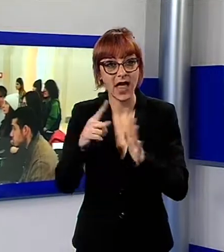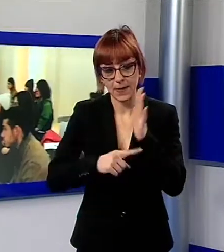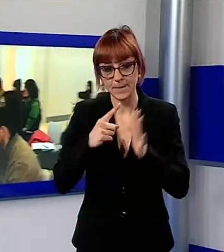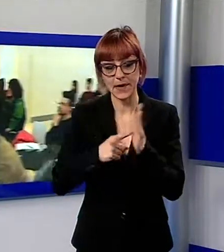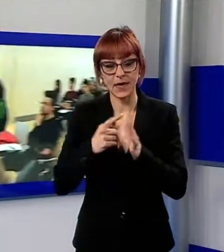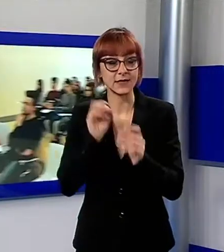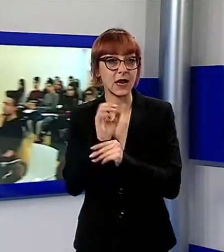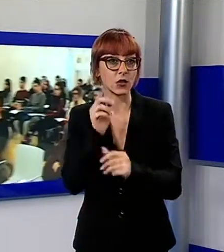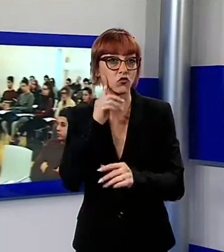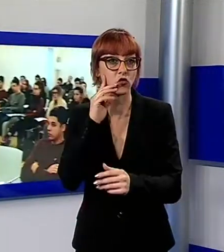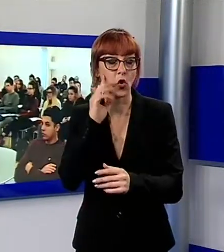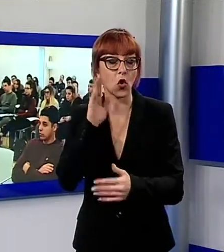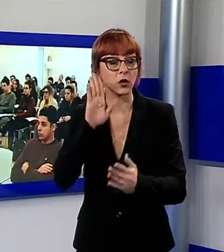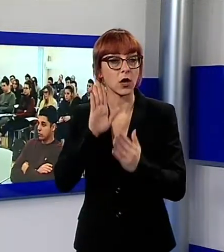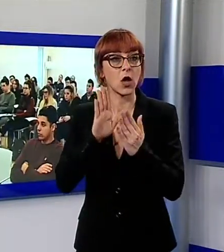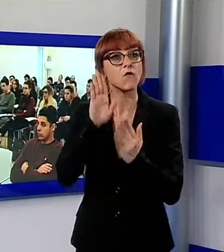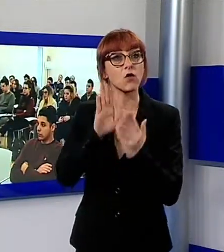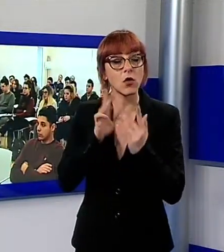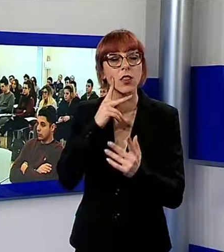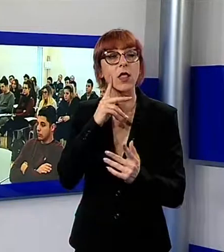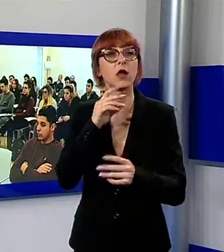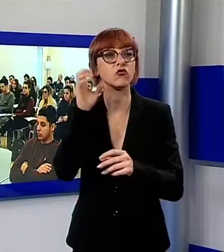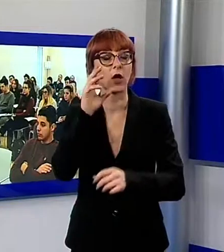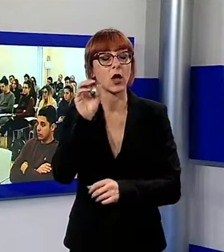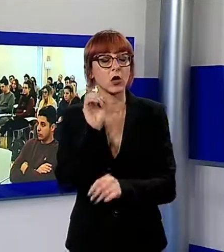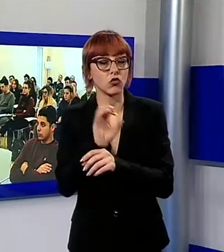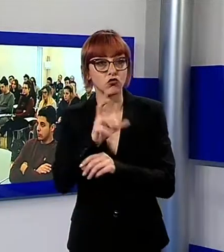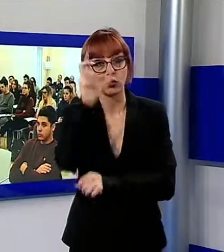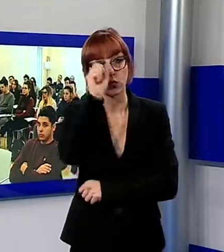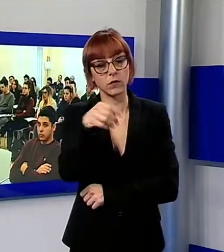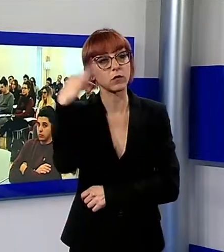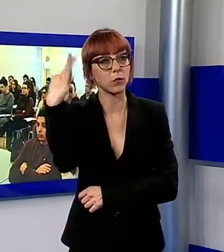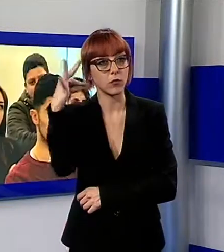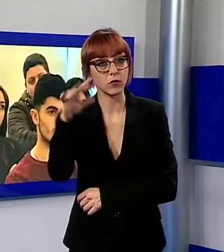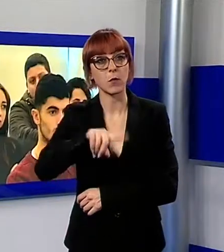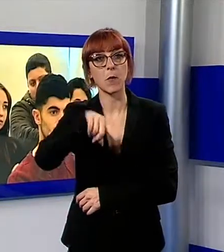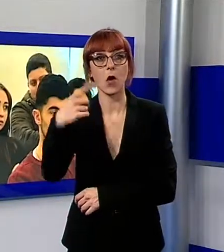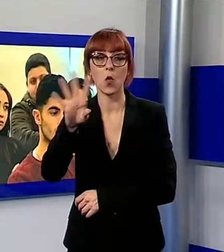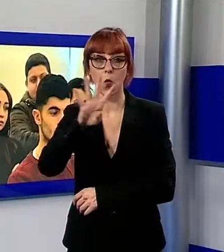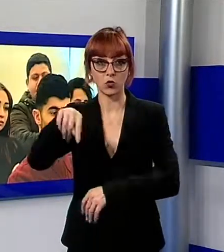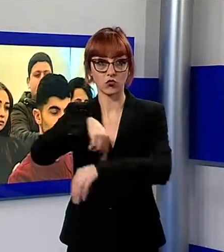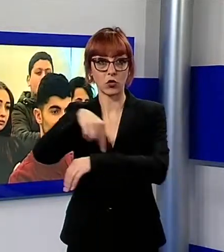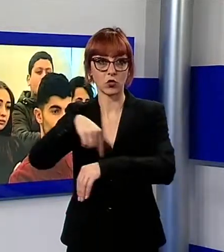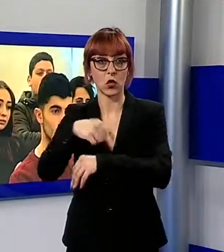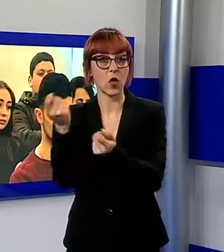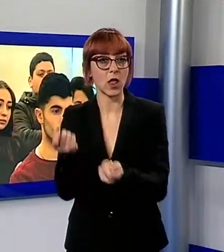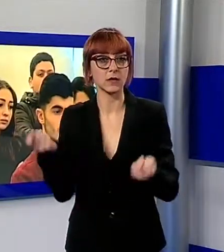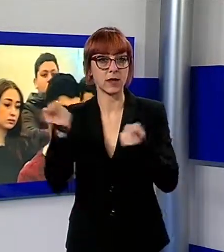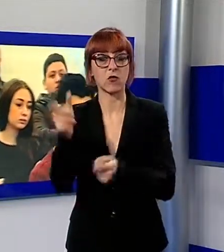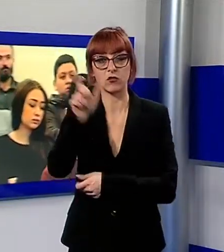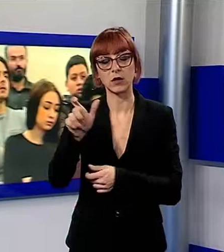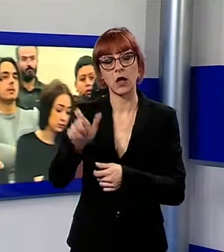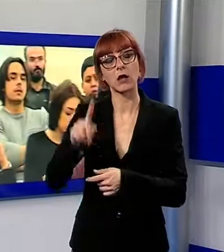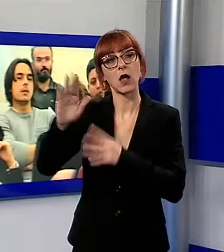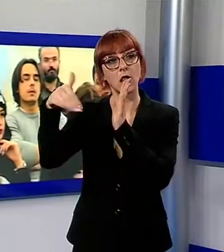lezioni frontali tenuti da docenti universitari e professionisti del settore e più di 400 ore di stage curriculare in Italia e